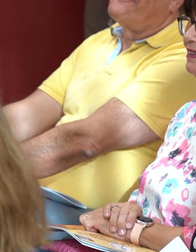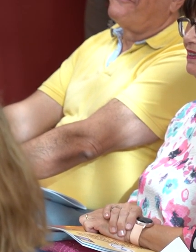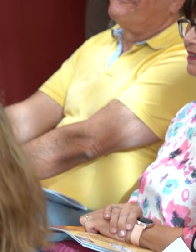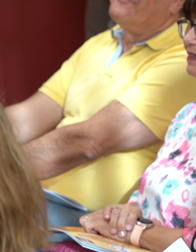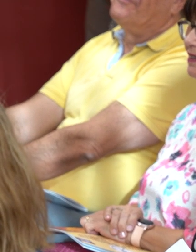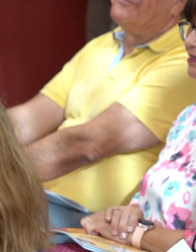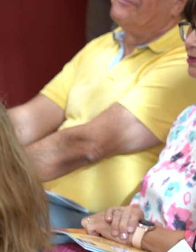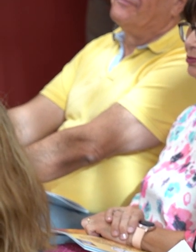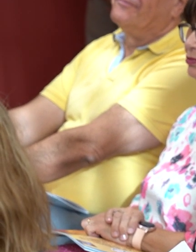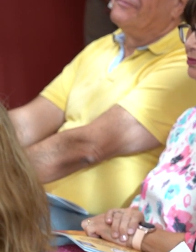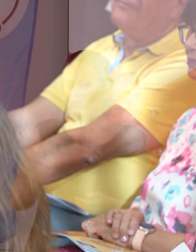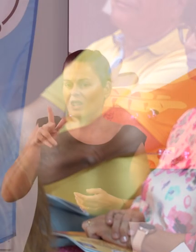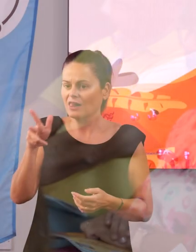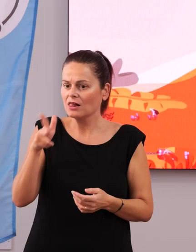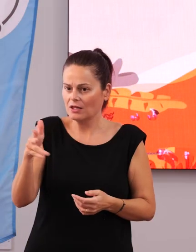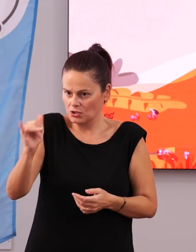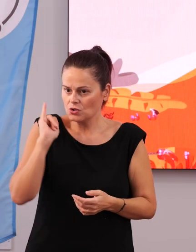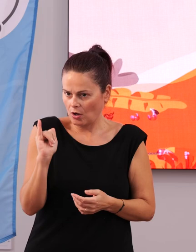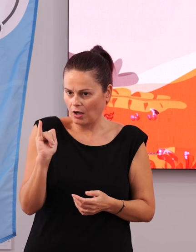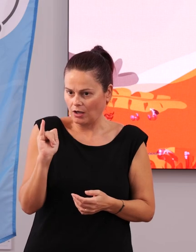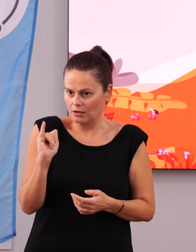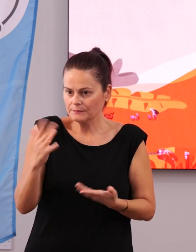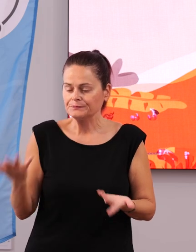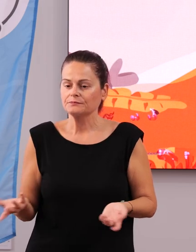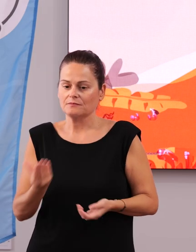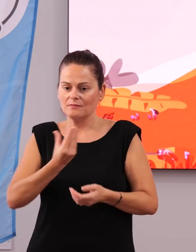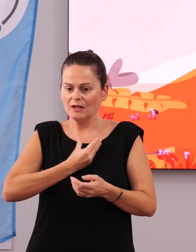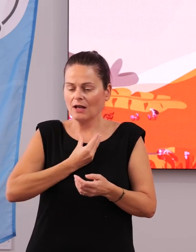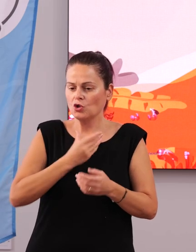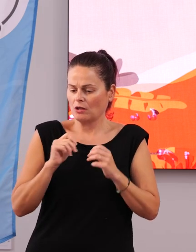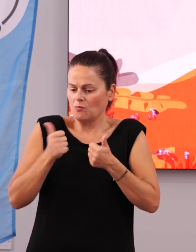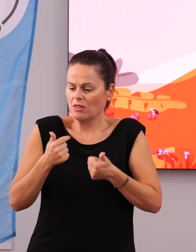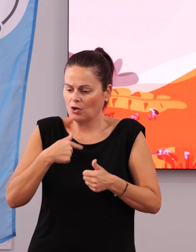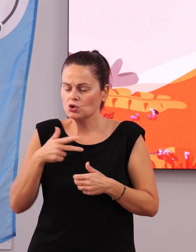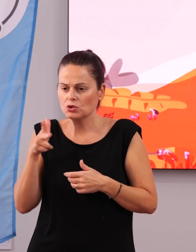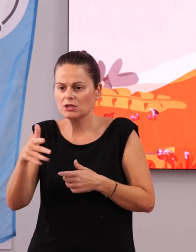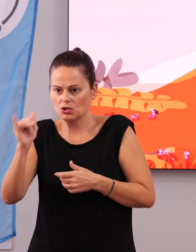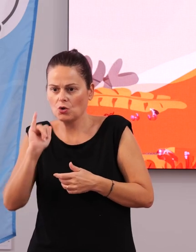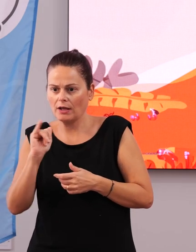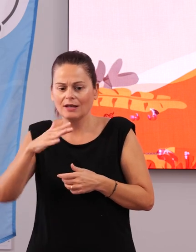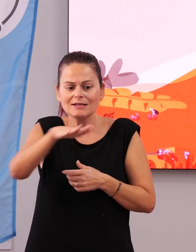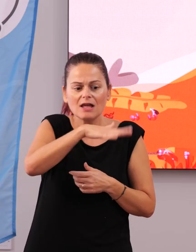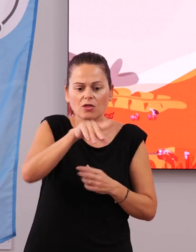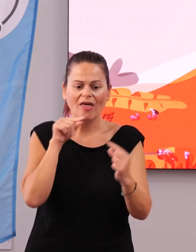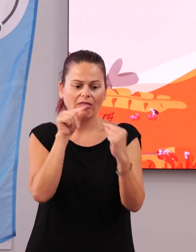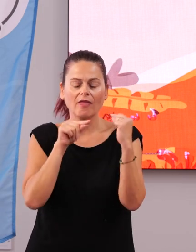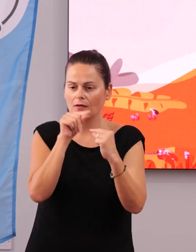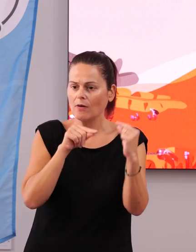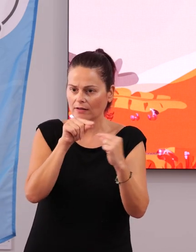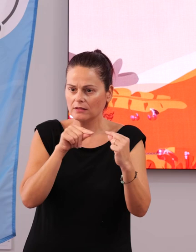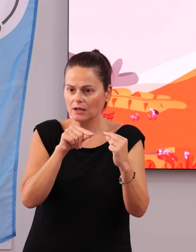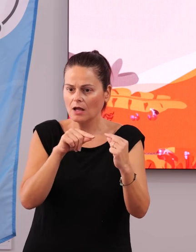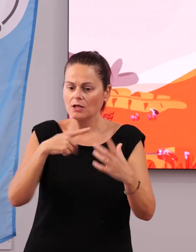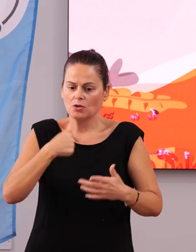miembros de pleno derecho de todas esas acciones que emprende el Ayuntamiento de Cartagena y porque lo que se habla en esos espacios de debate se